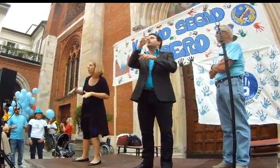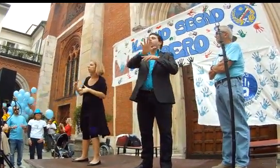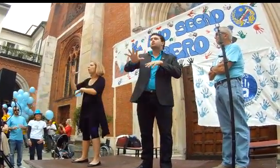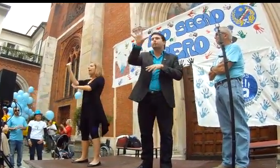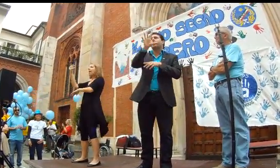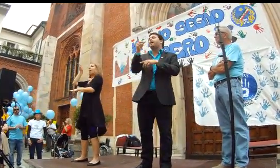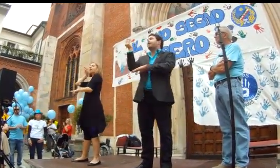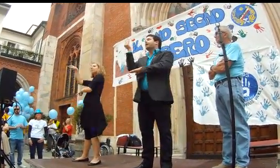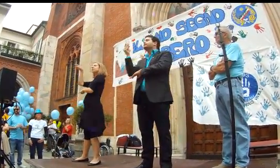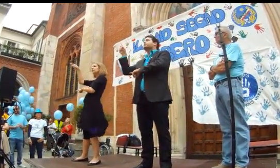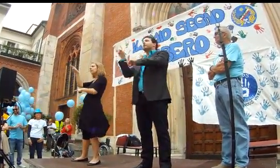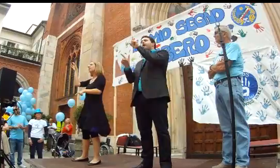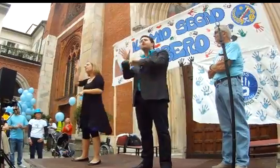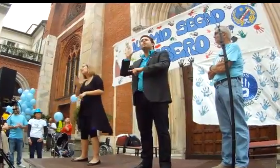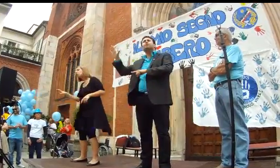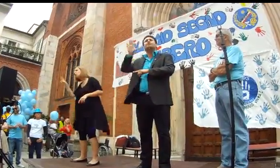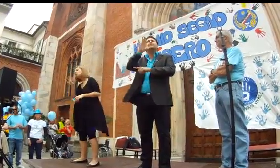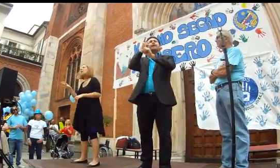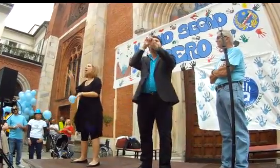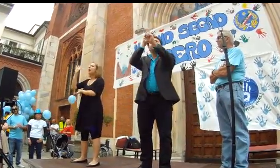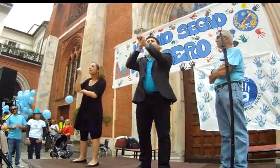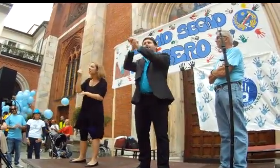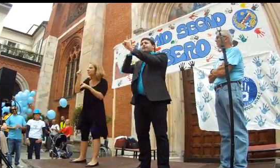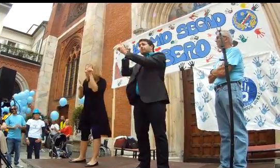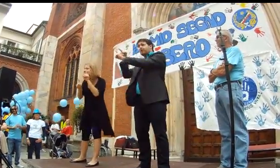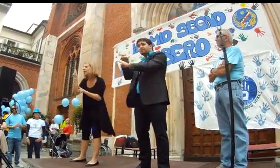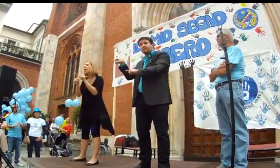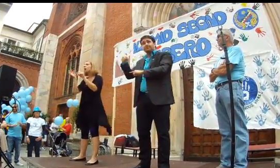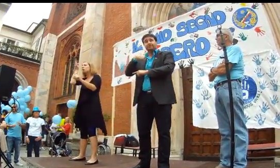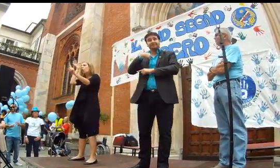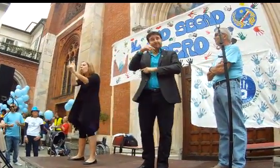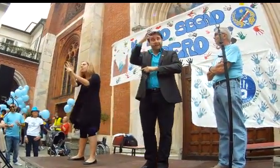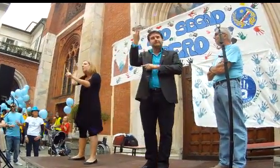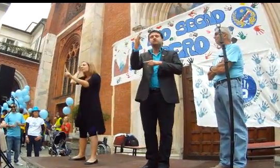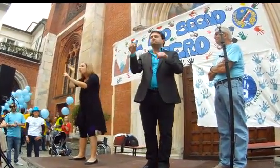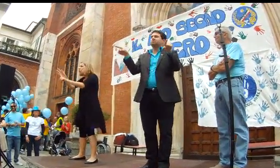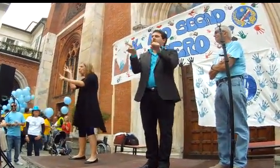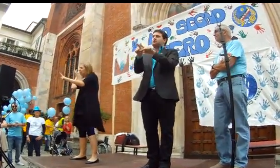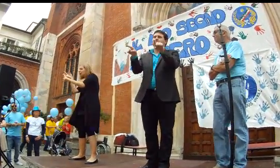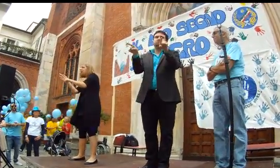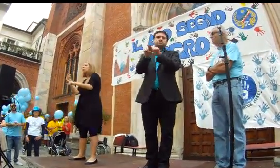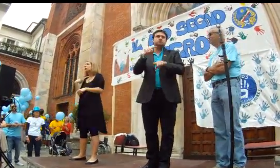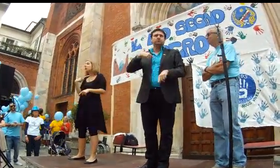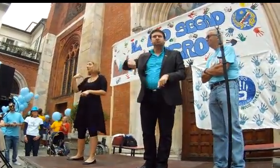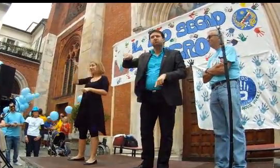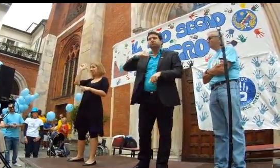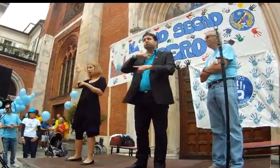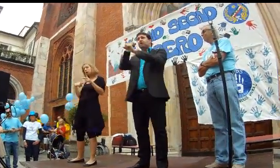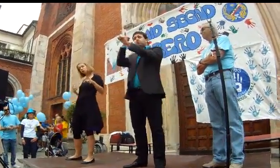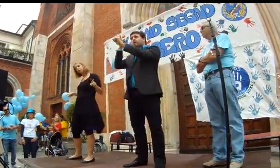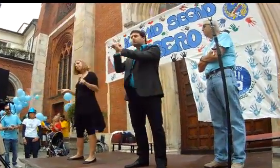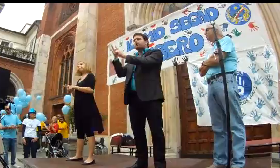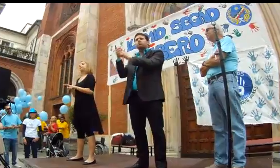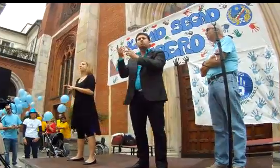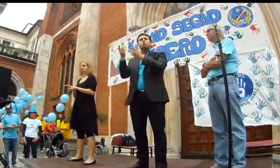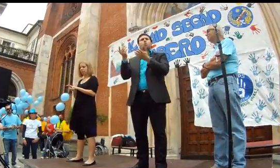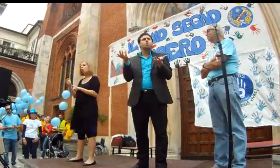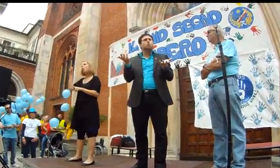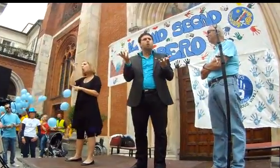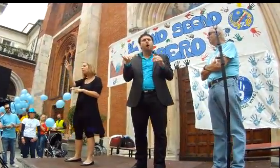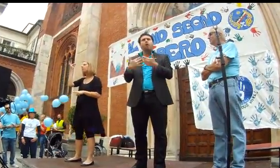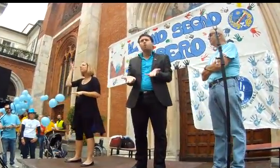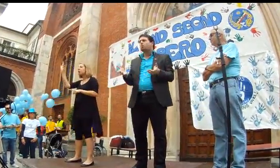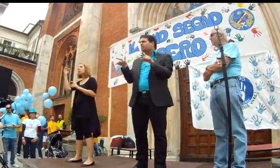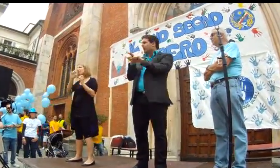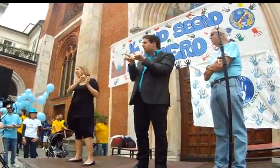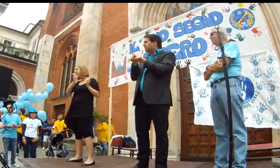Io l'ho già detto più volte presso l'ENS regionale, l'ENS Milano, ho già spiegato i diversi